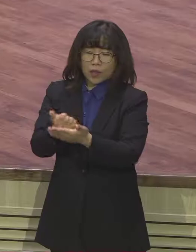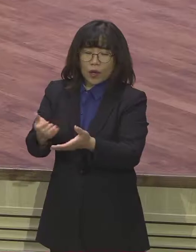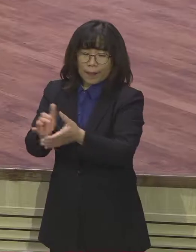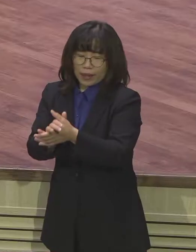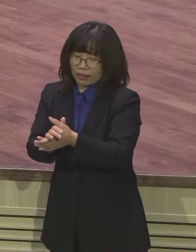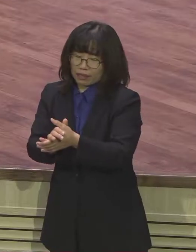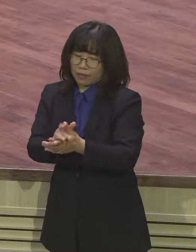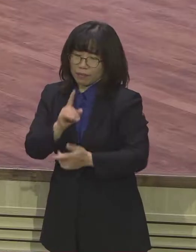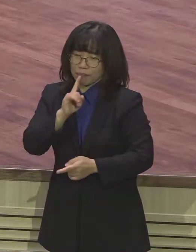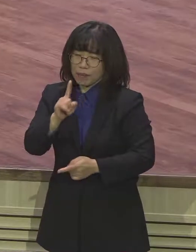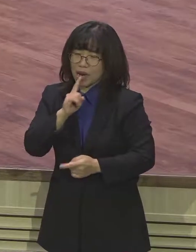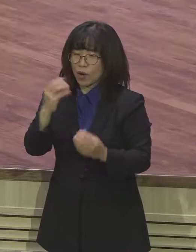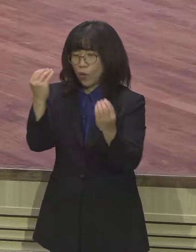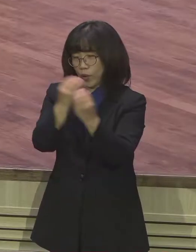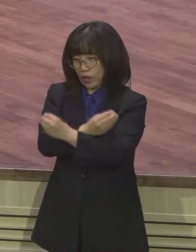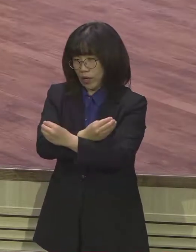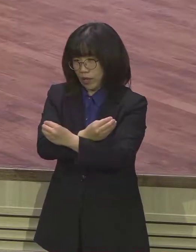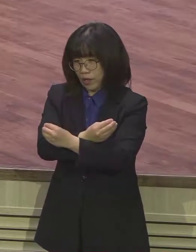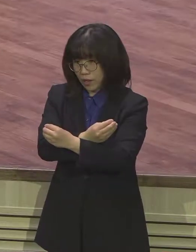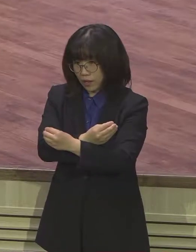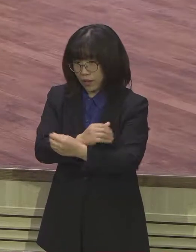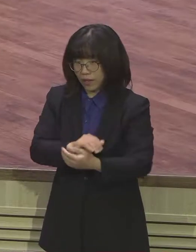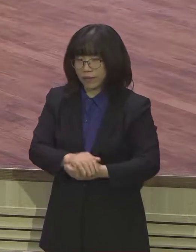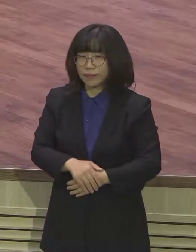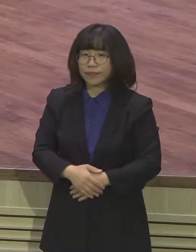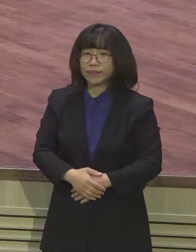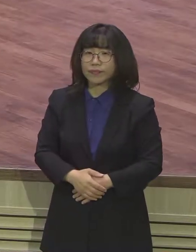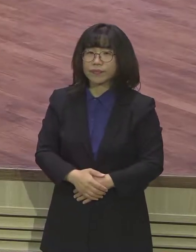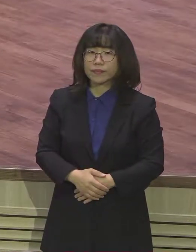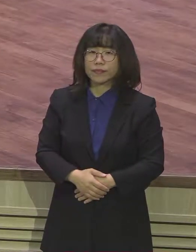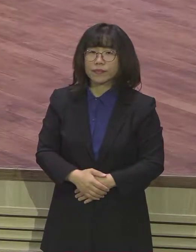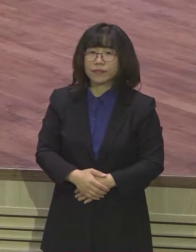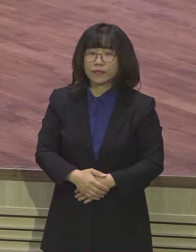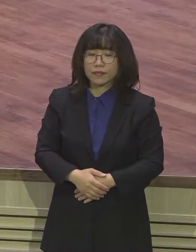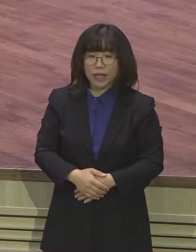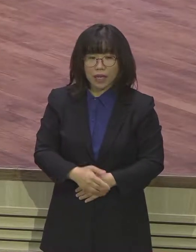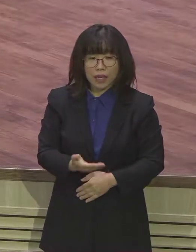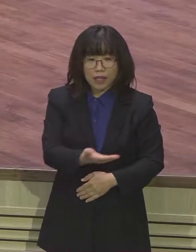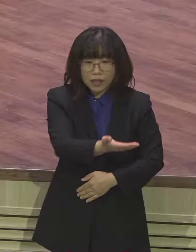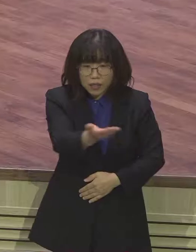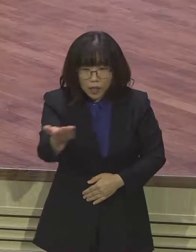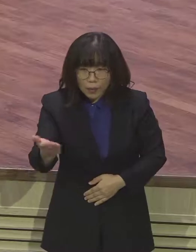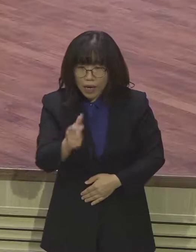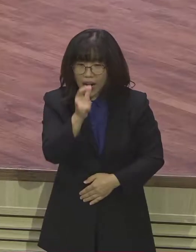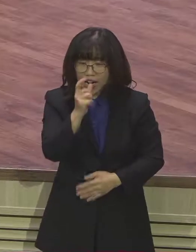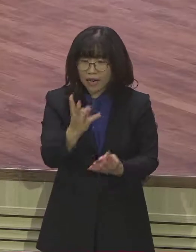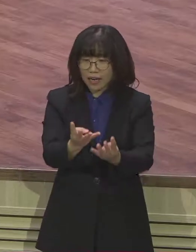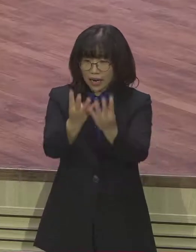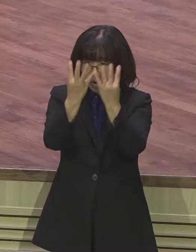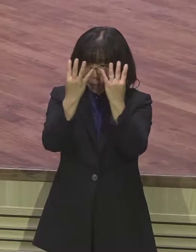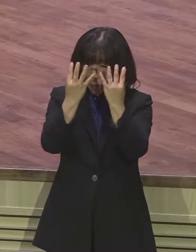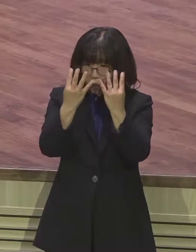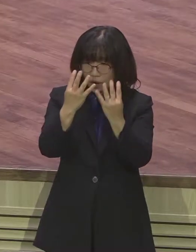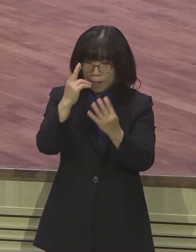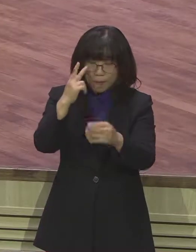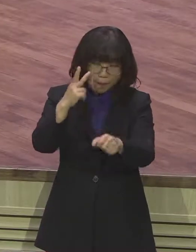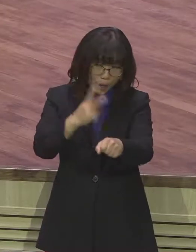하나님의 말씀이 기준이 절대 아니라는 거죠 그렇게 따지면 감옥 안에서 기뻐하라고 말했던 바울만큼 가장 재수없고